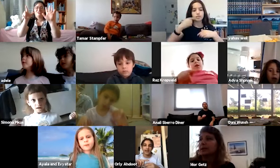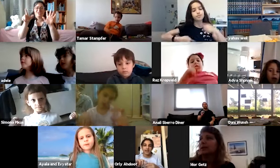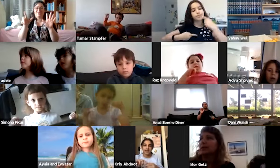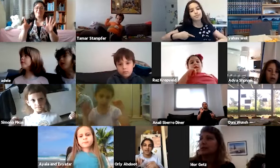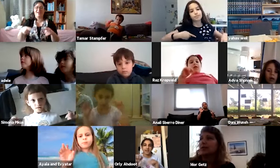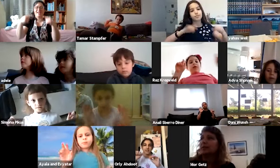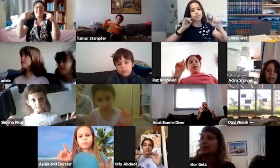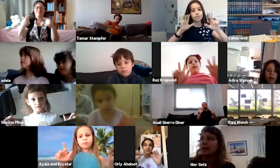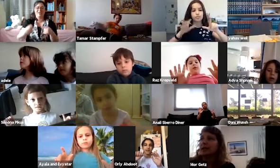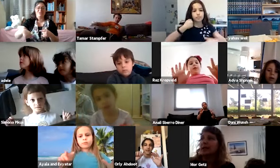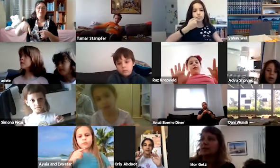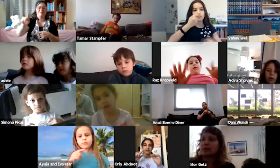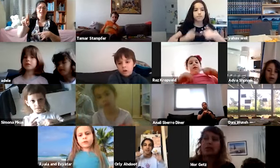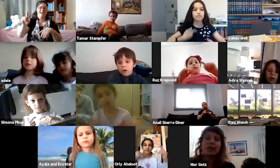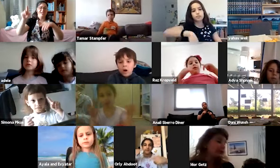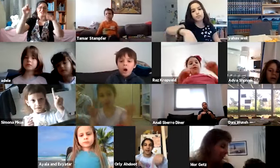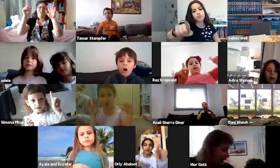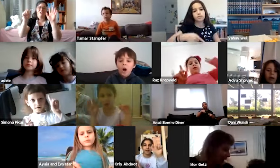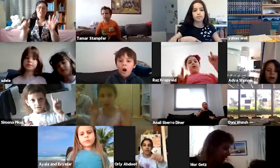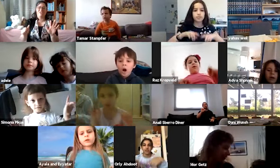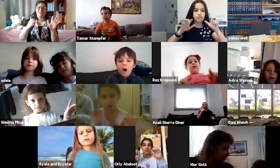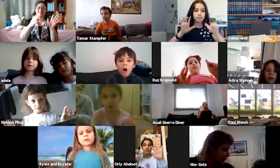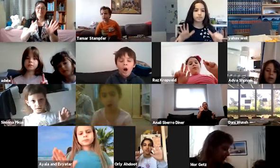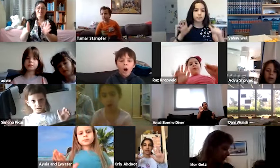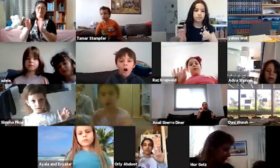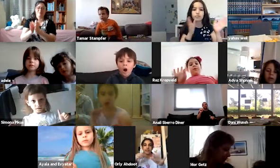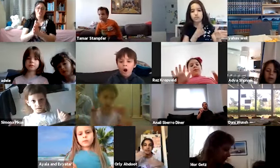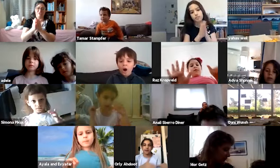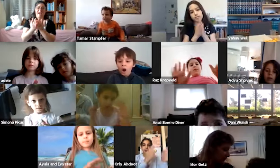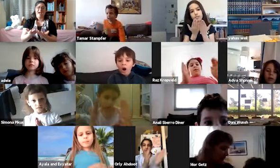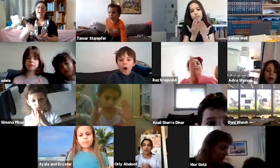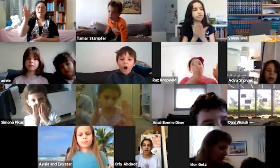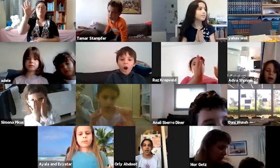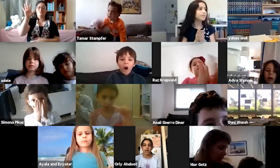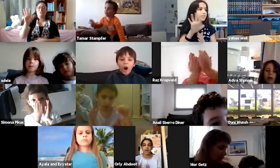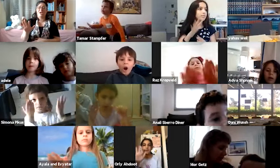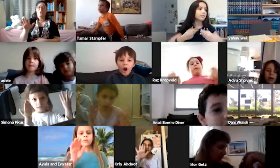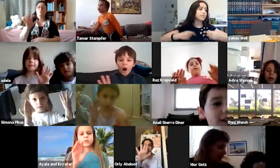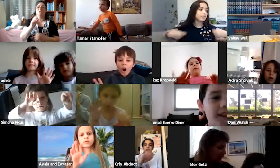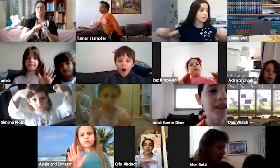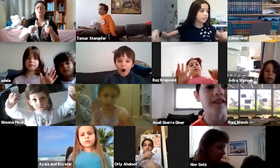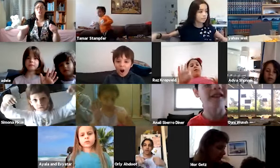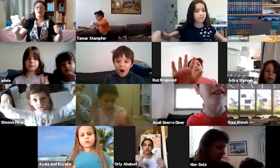שבעה ימי שבתא. שישה סדרי משנה. חמישה חומשי תורה.